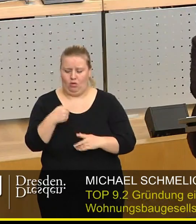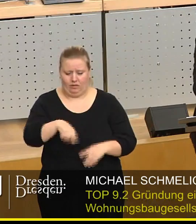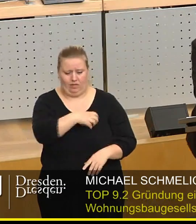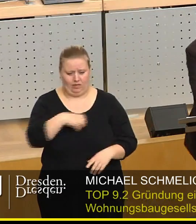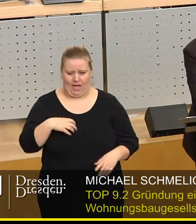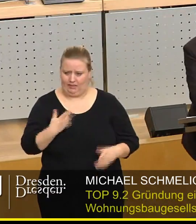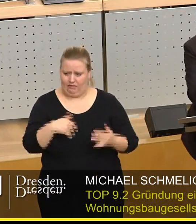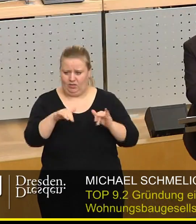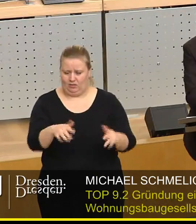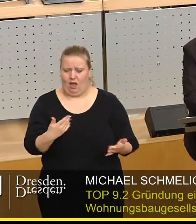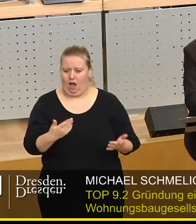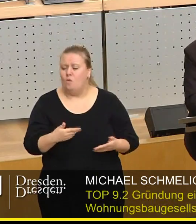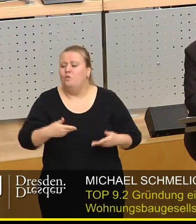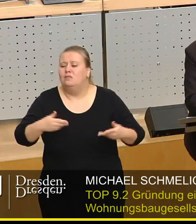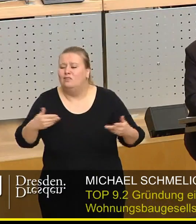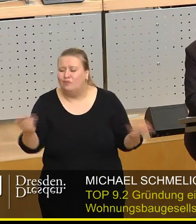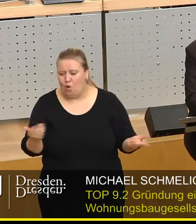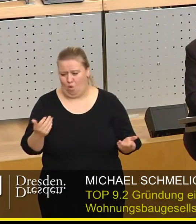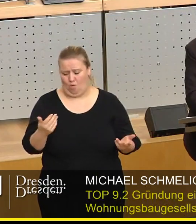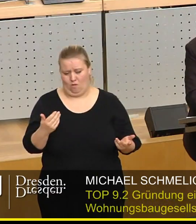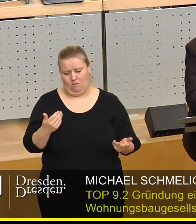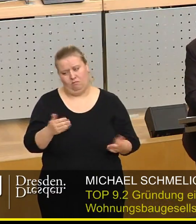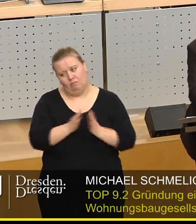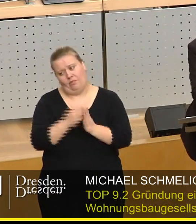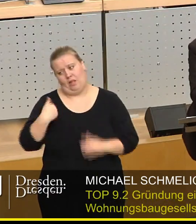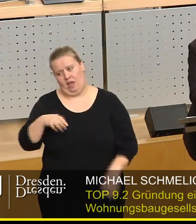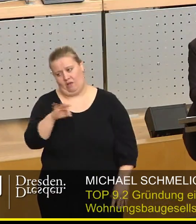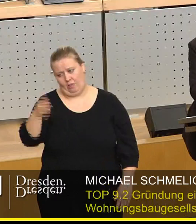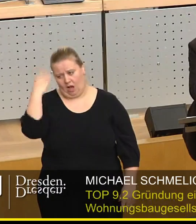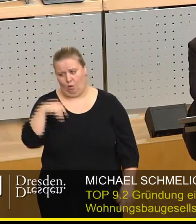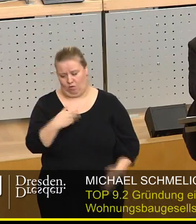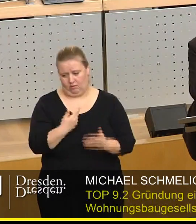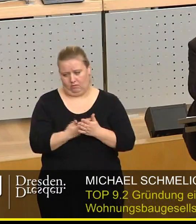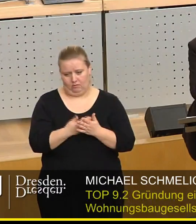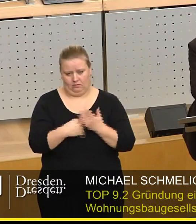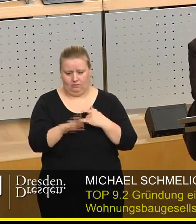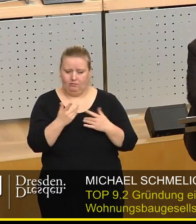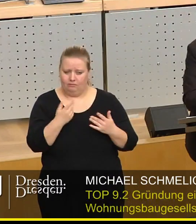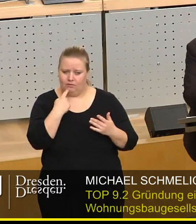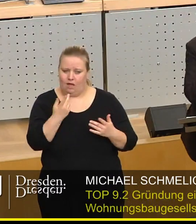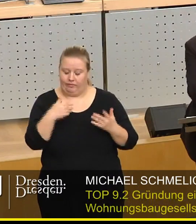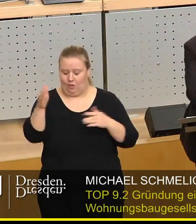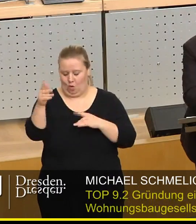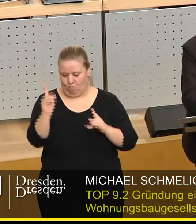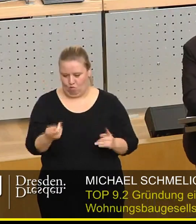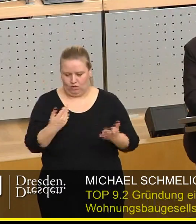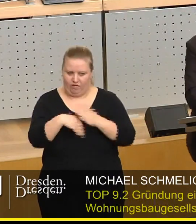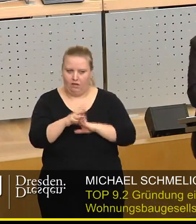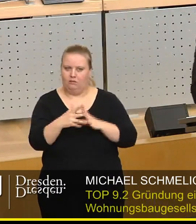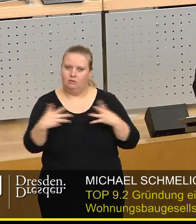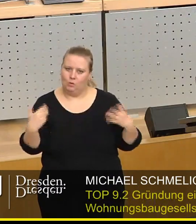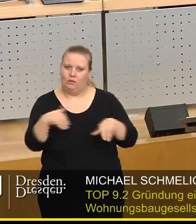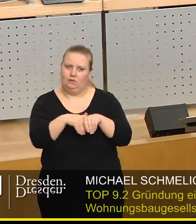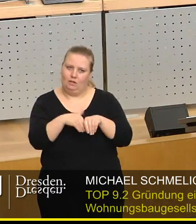Dresden zur Verfügung. Und wo sind denn übrigens, Herr Fleming, ich habe Ihren Beitrag übrigens, möchte ich ausdrücklich loben, weil er von einer großen